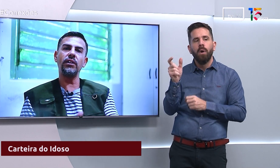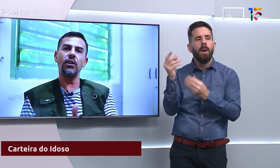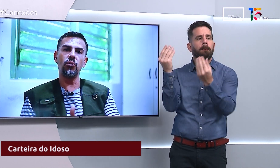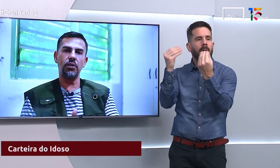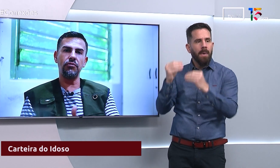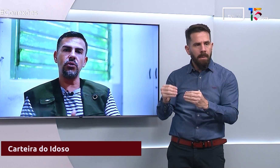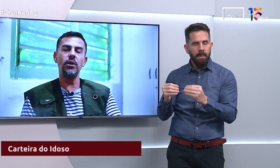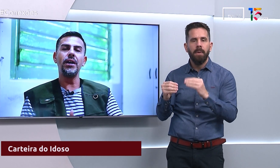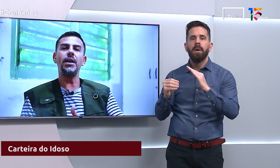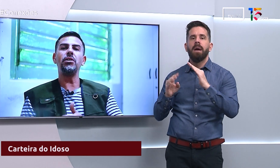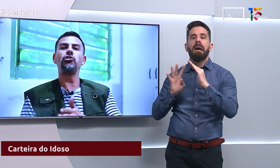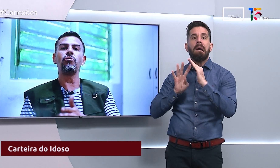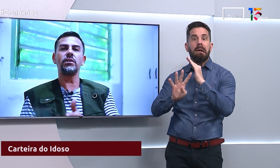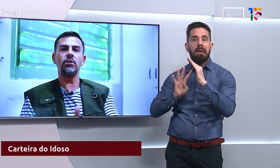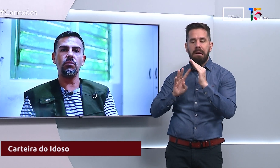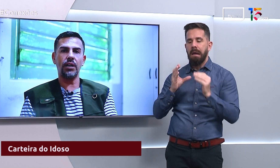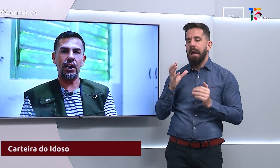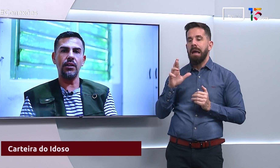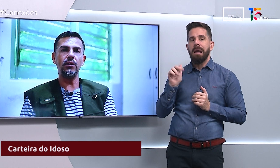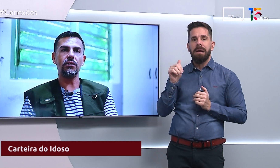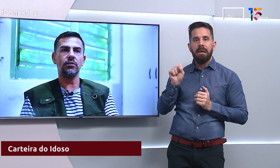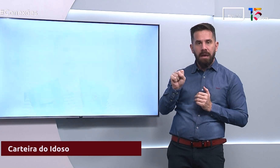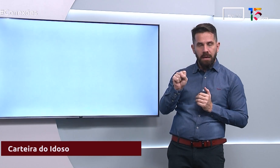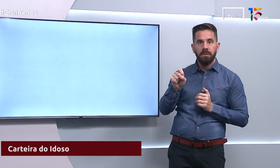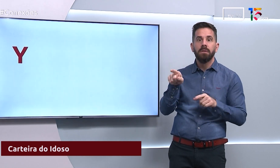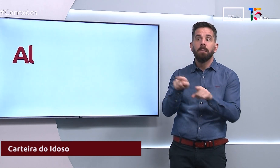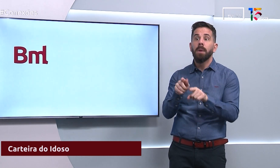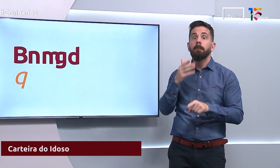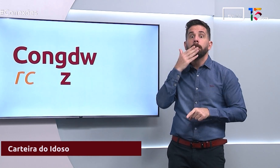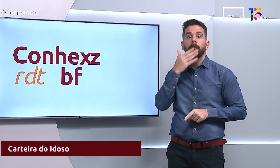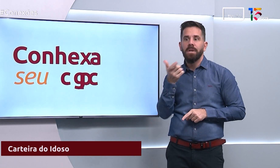e estiver dentro do perfil, emitir uma segunda carteirinha.